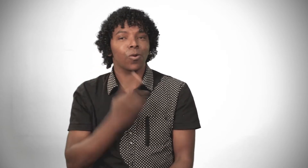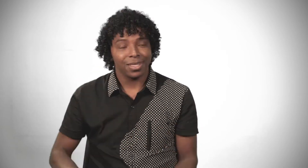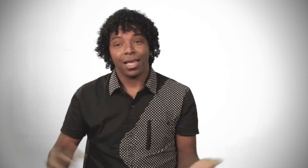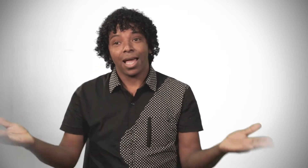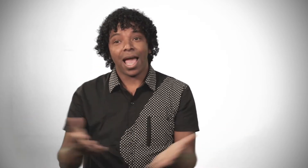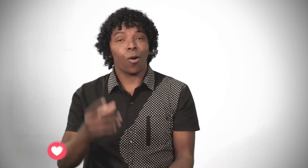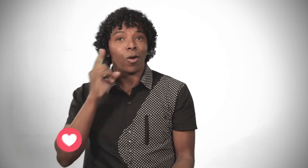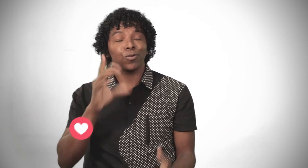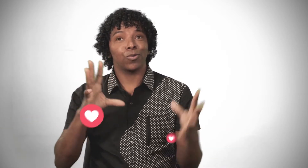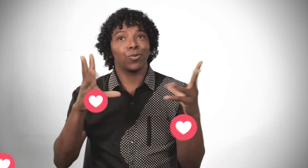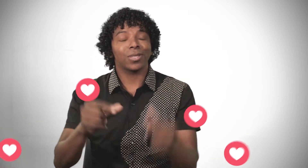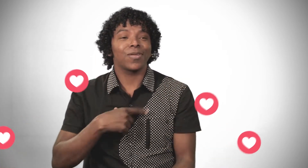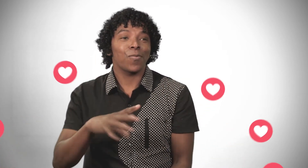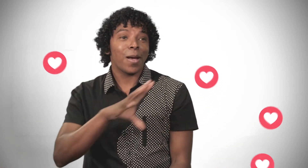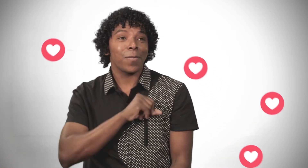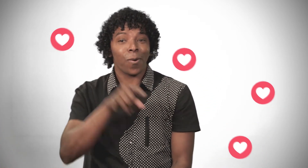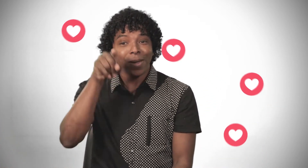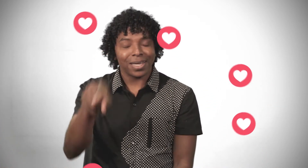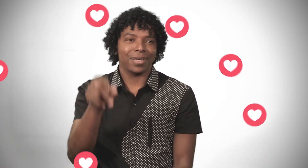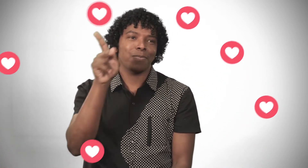os surdos desenvolveram um amor gigantesco por essa professora.